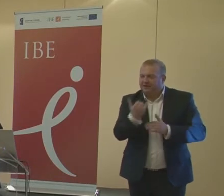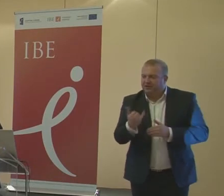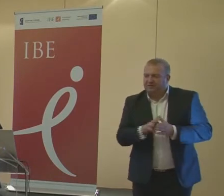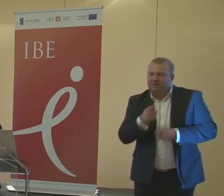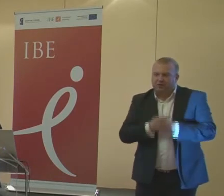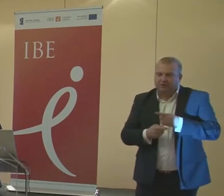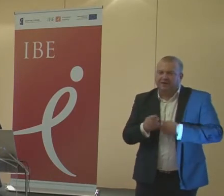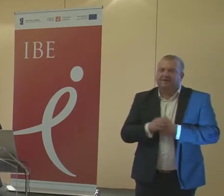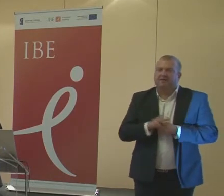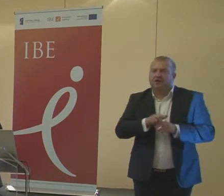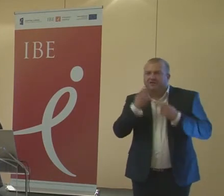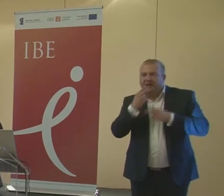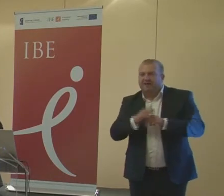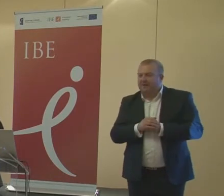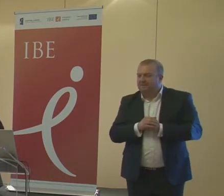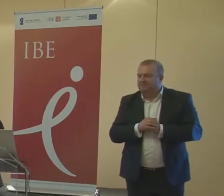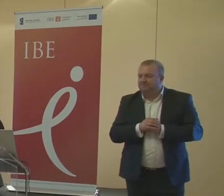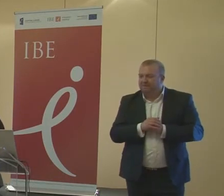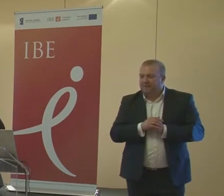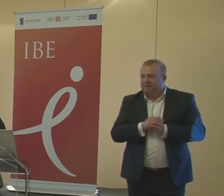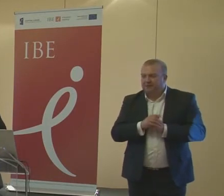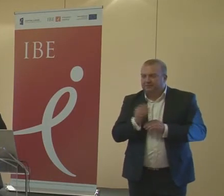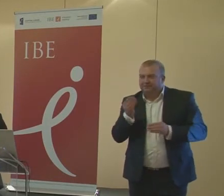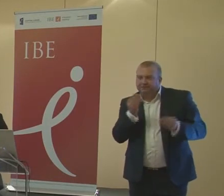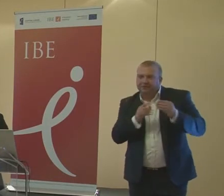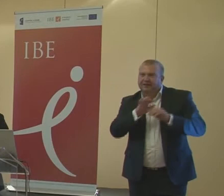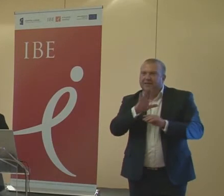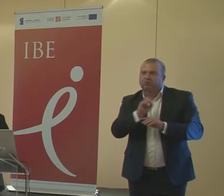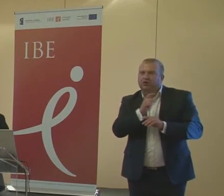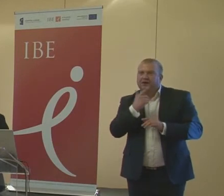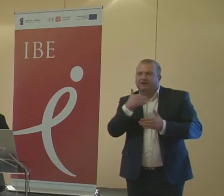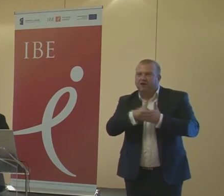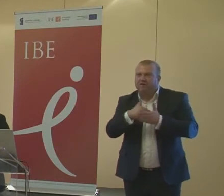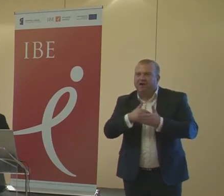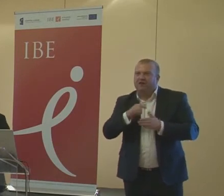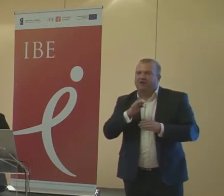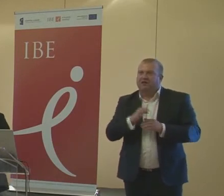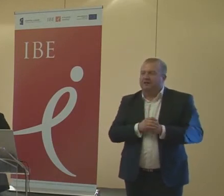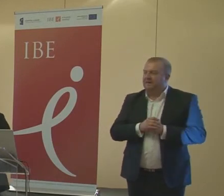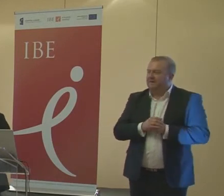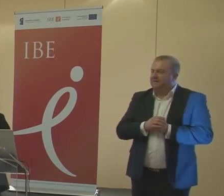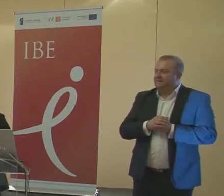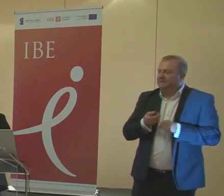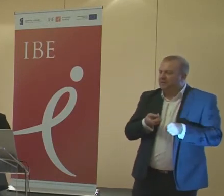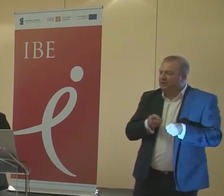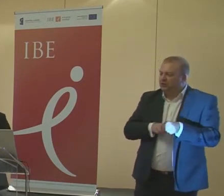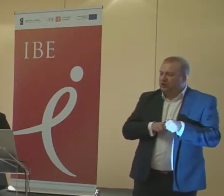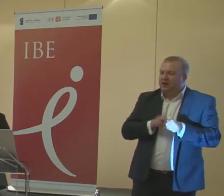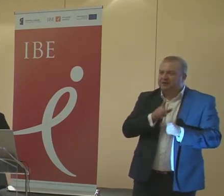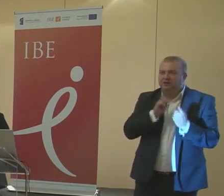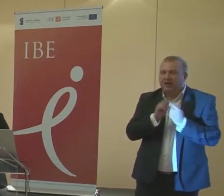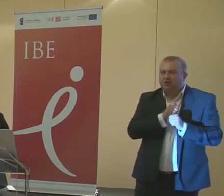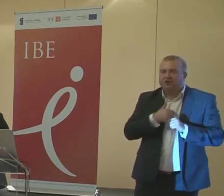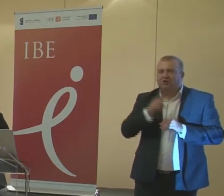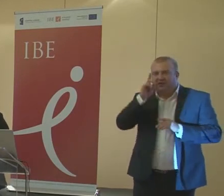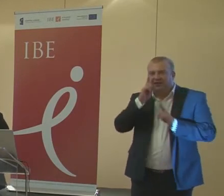niepełnosprawnym, pod względem zaburzeń zachowania, trudności wychowawczych, tudzież innych, z którymi spotykają